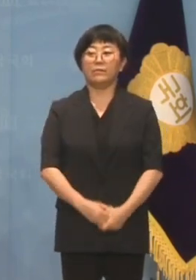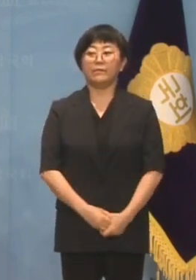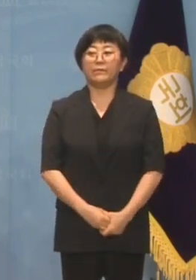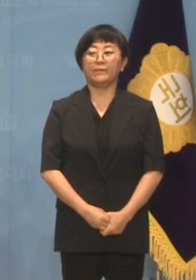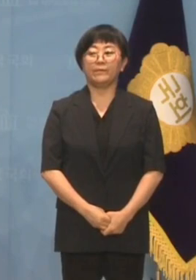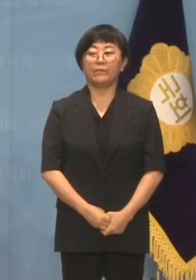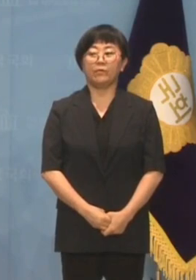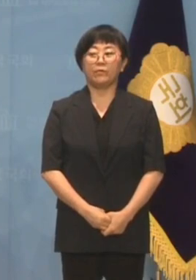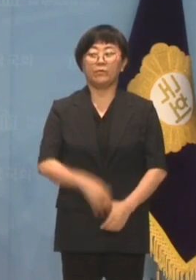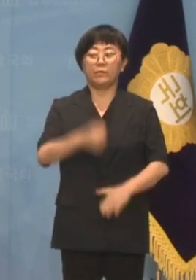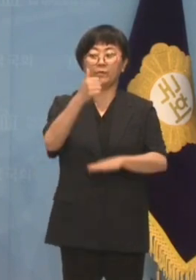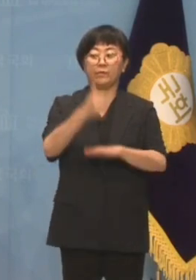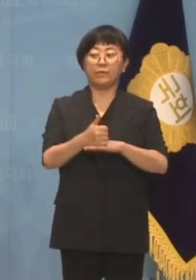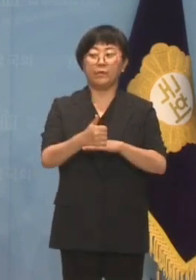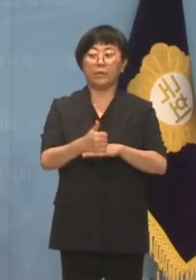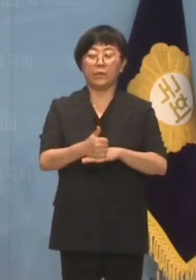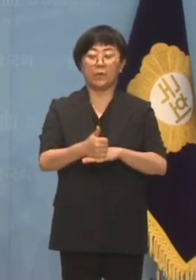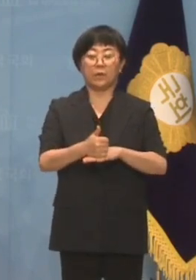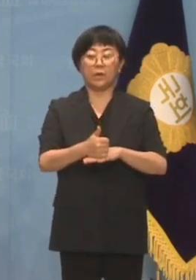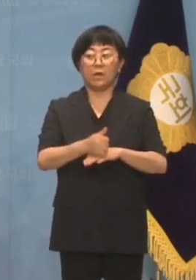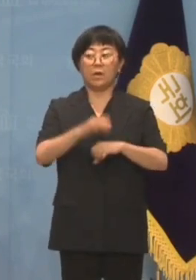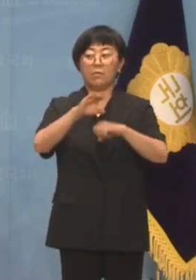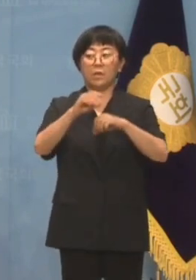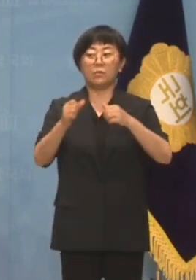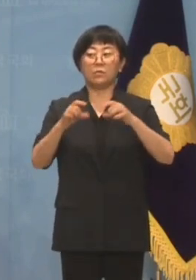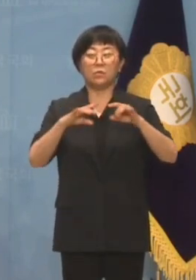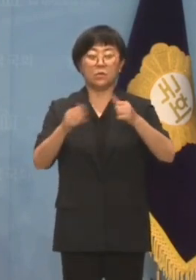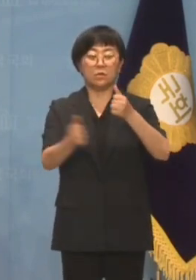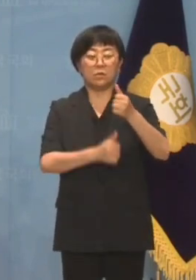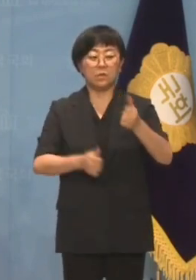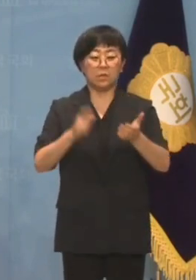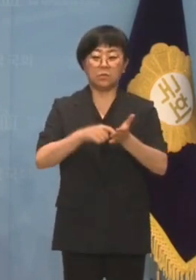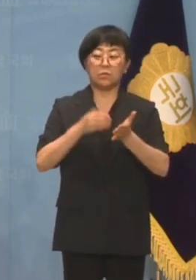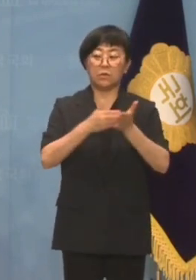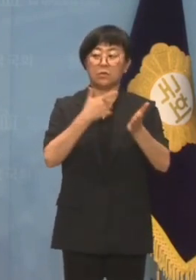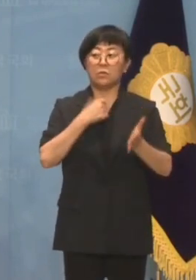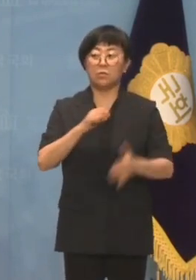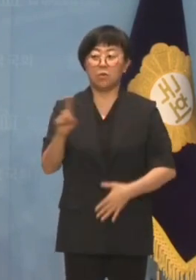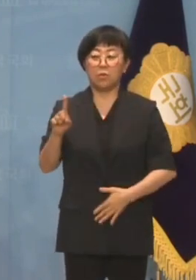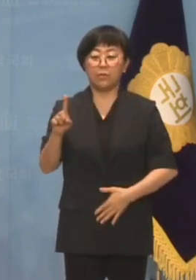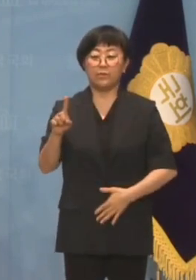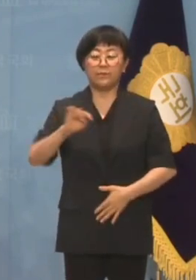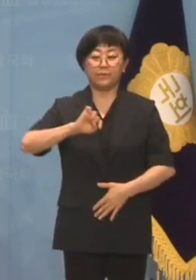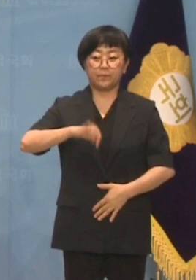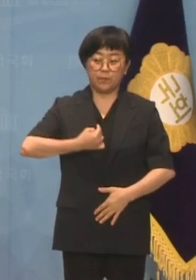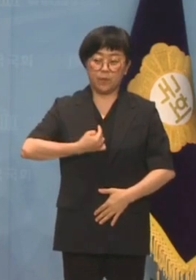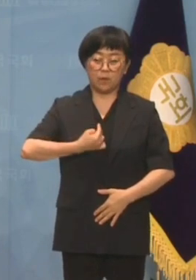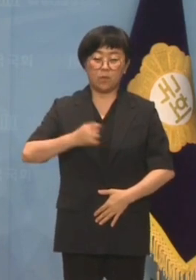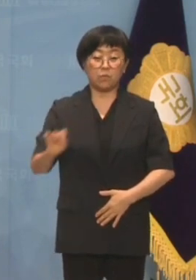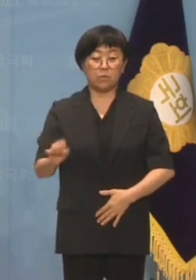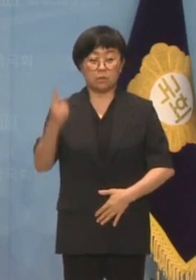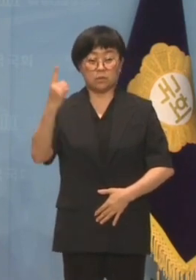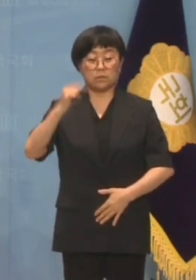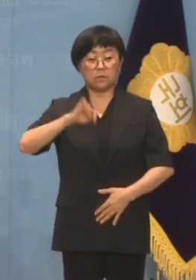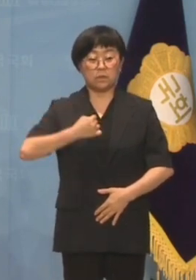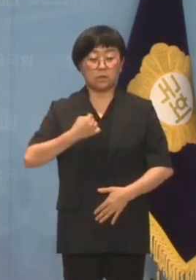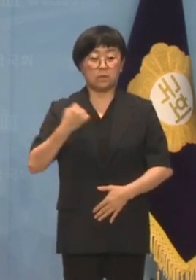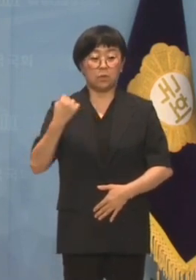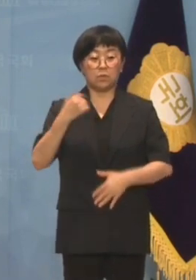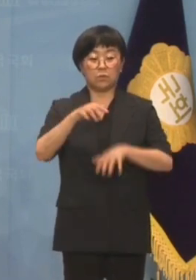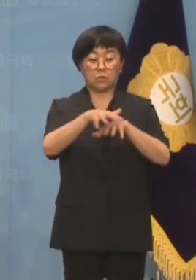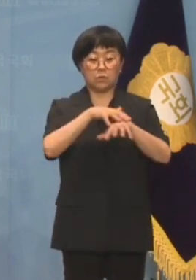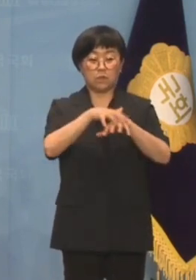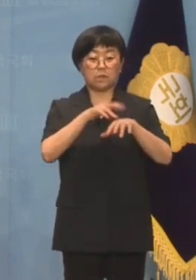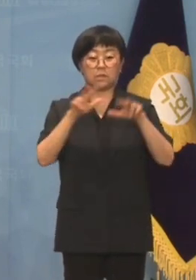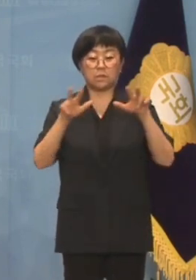끝으로 한상혁 방통위원장에게 촉구합니다. 자신으로 인해 자신이 몸담은